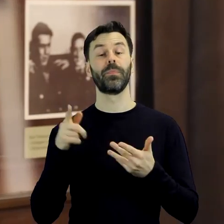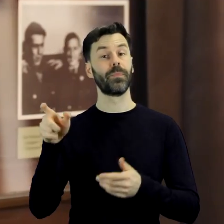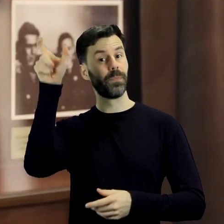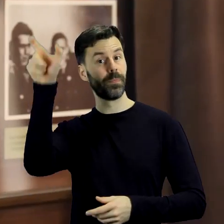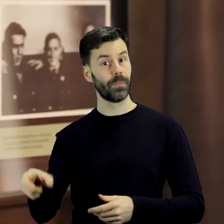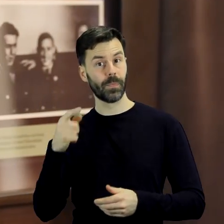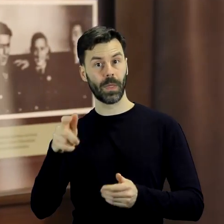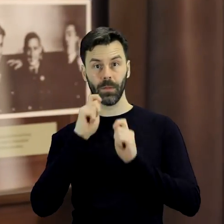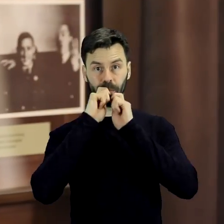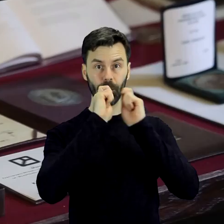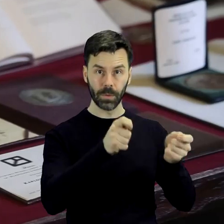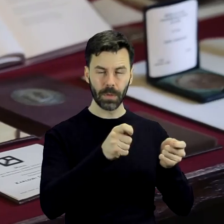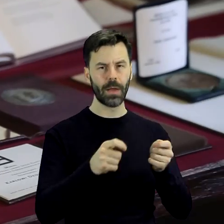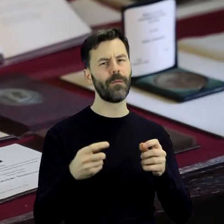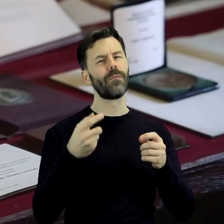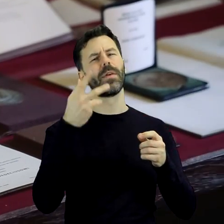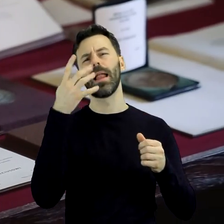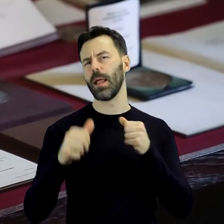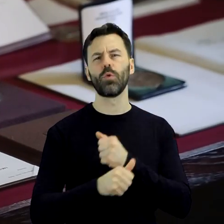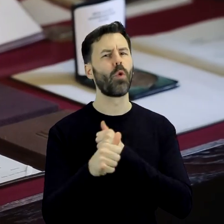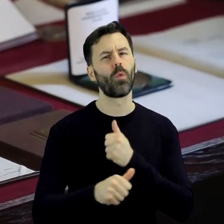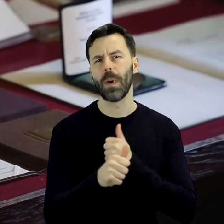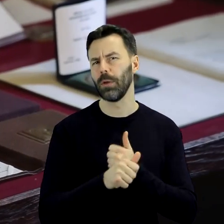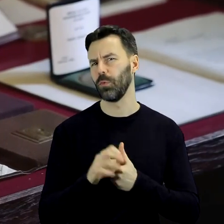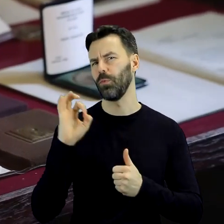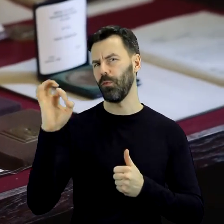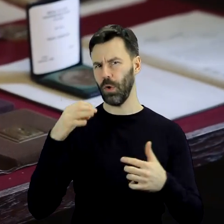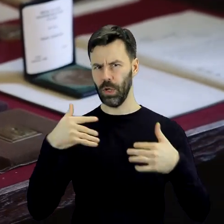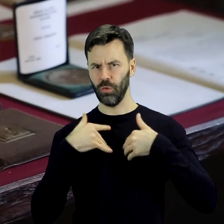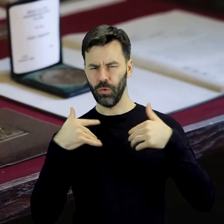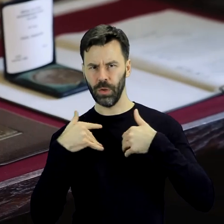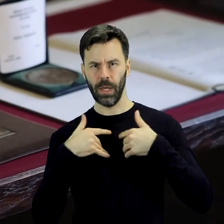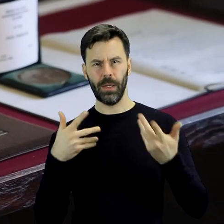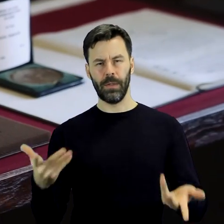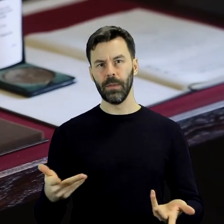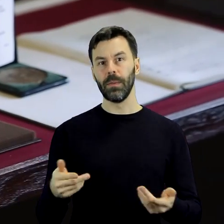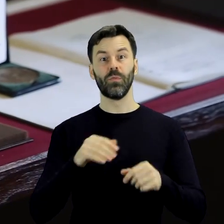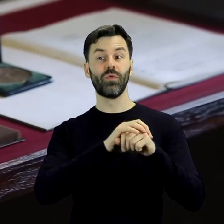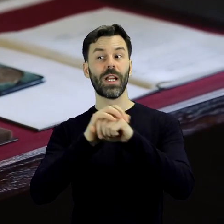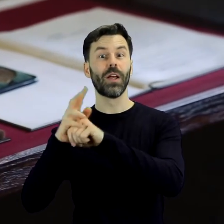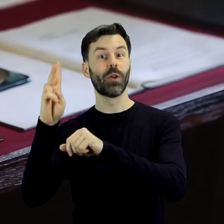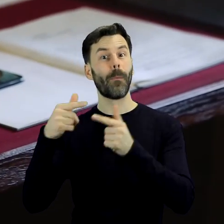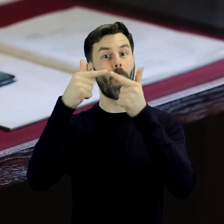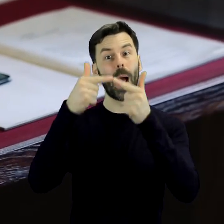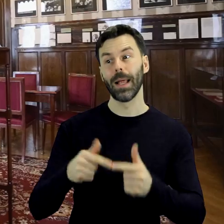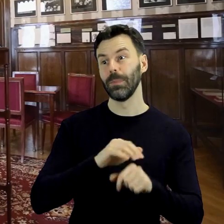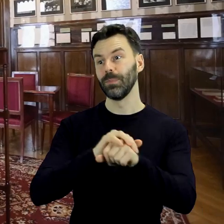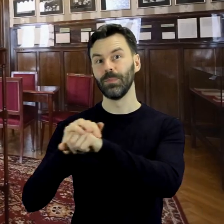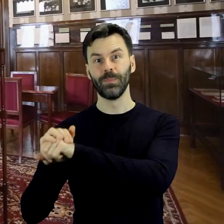wiele dokumentów związanych ze swoim życiem, twórczością, przyjaźniami z poetami. Można je oglądać